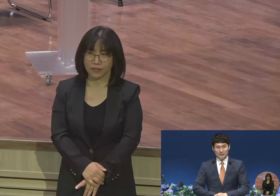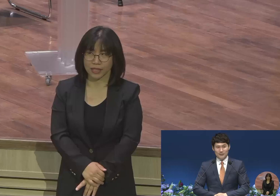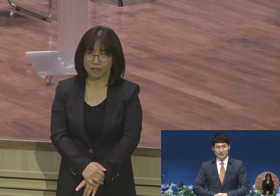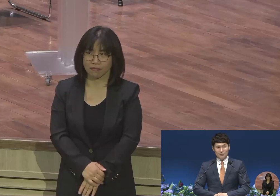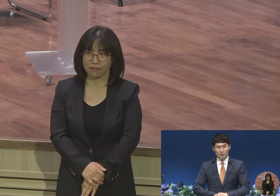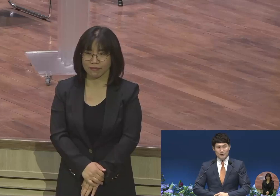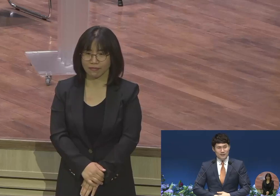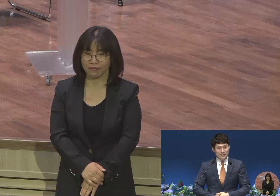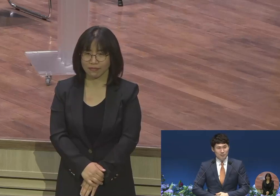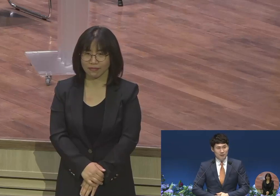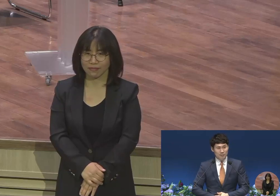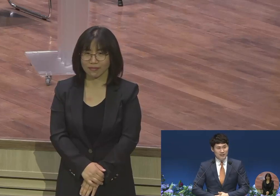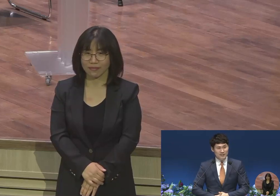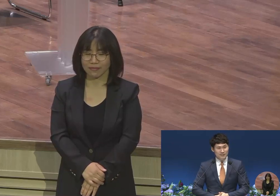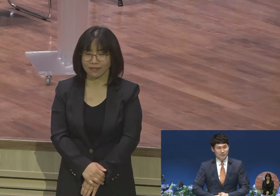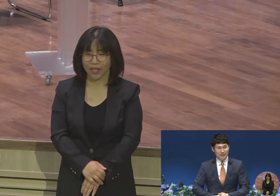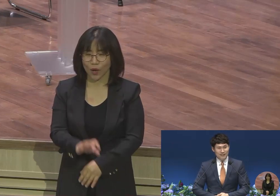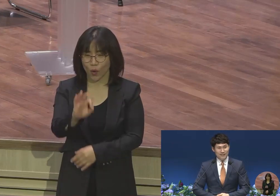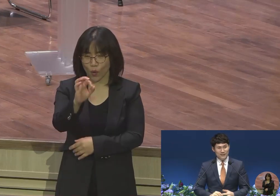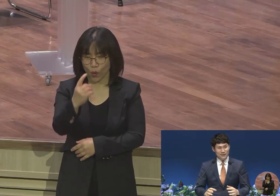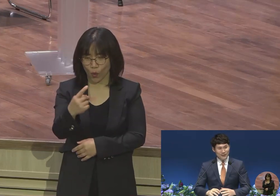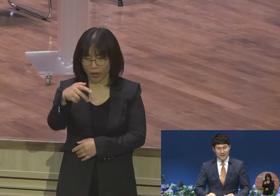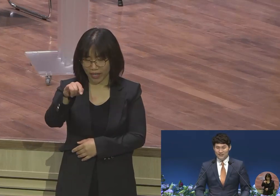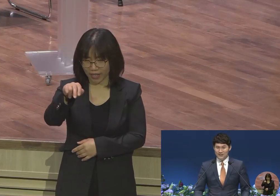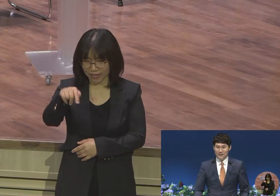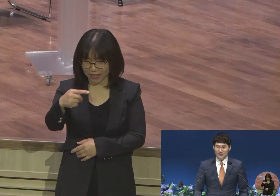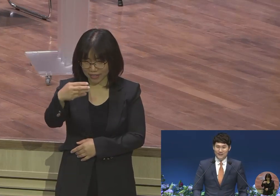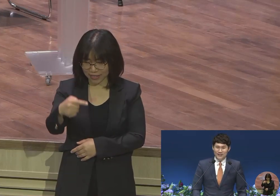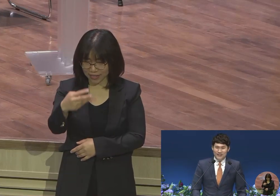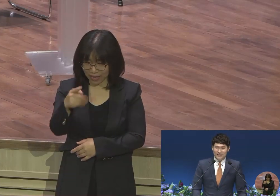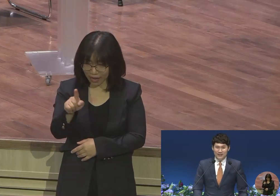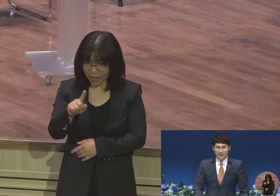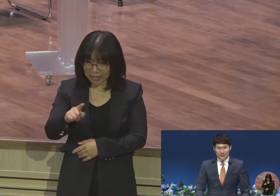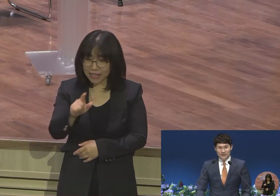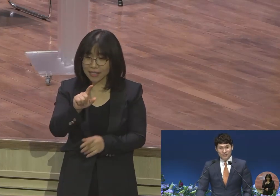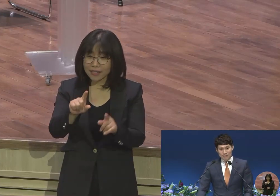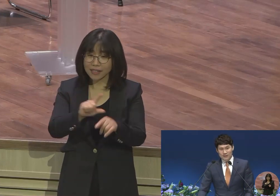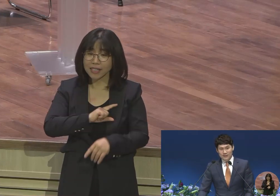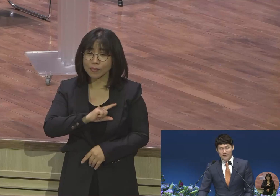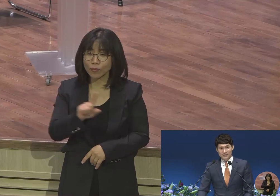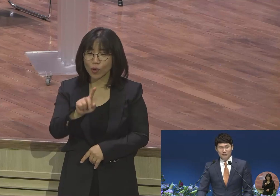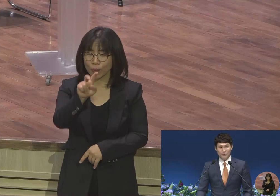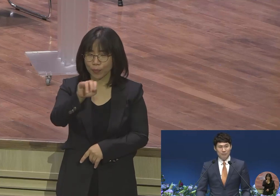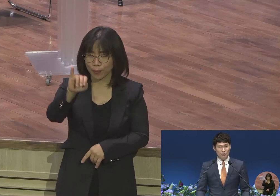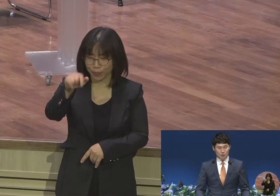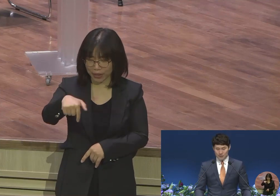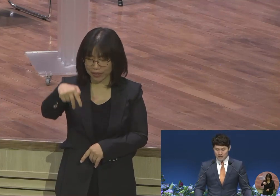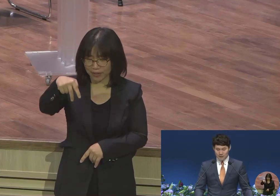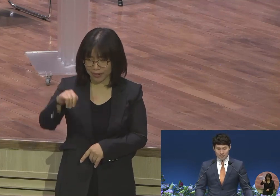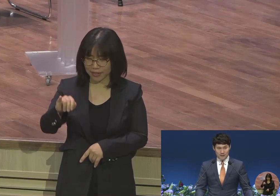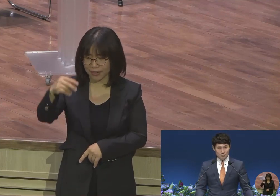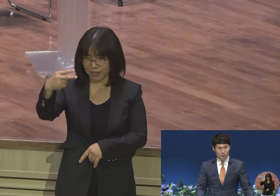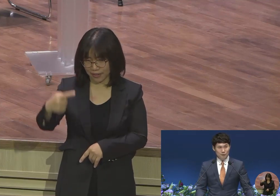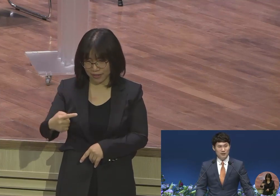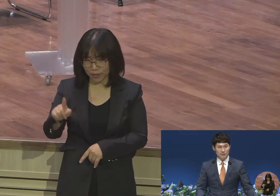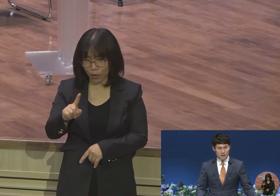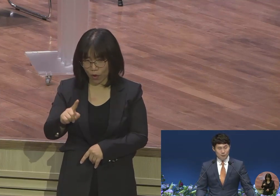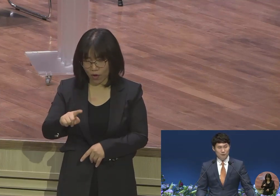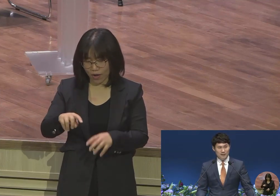오케스트라 이름이 믹스드입니다. 섞여 있다는 거죠. 어른, 랩런트, 남녀 요소 상관없이, 전공자, 비전공자